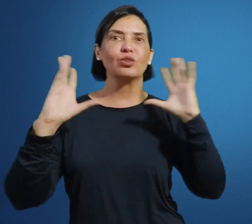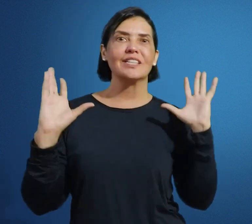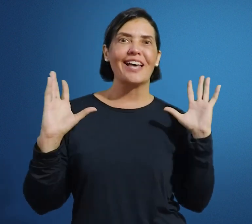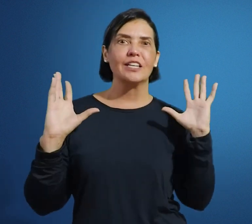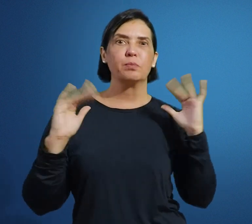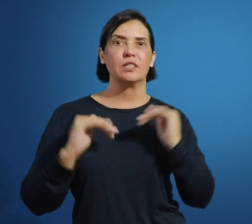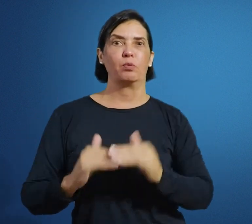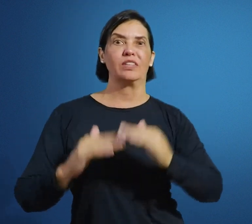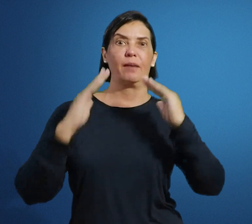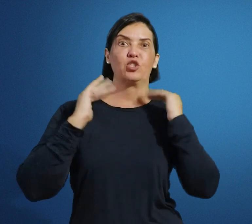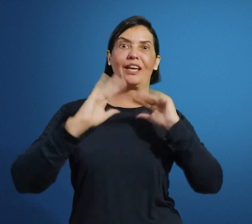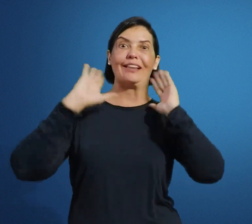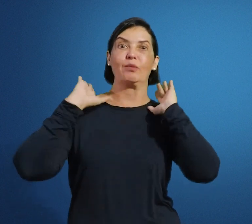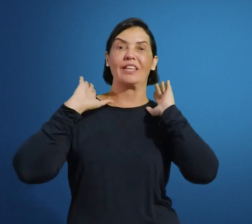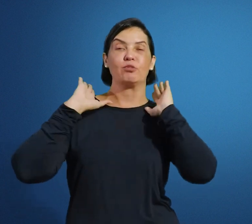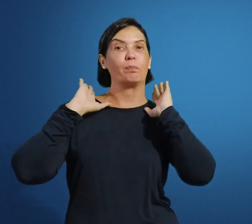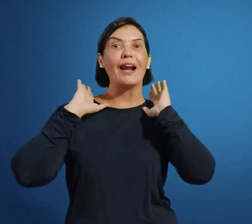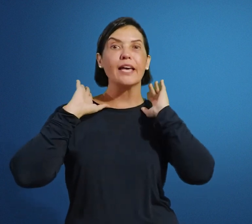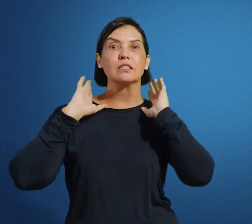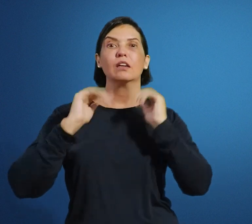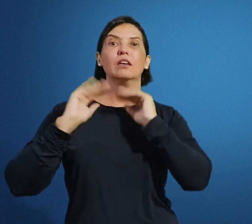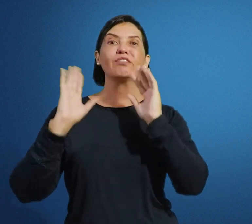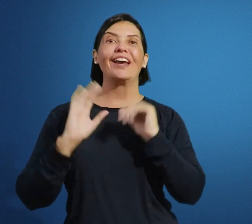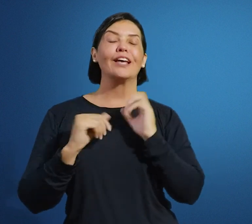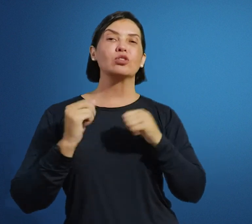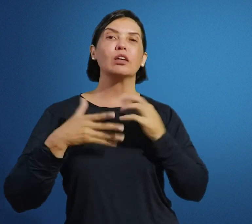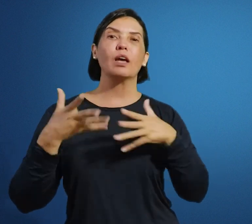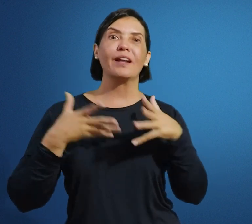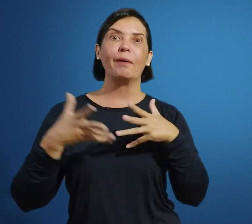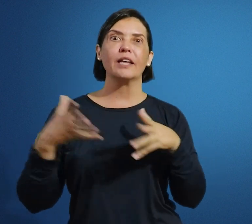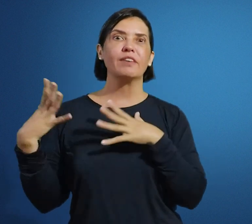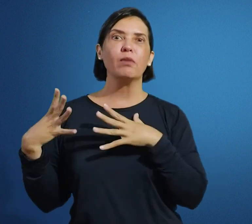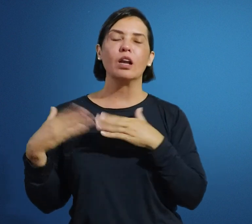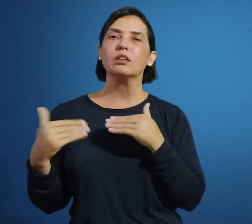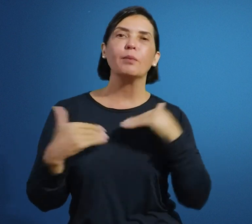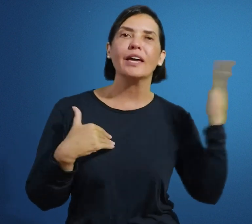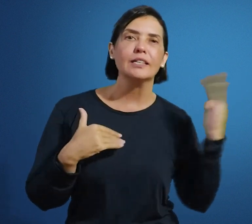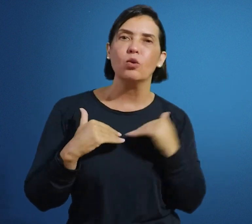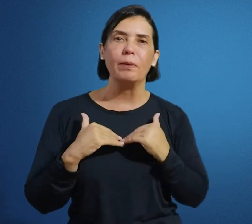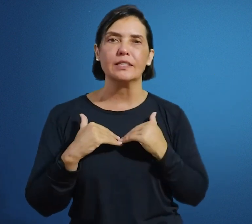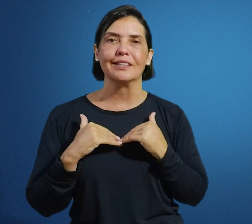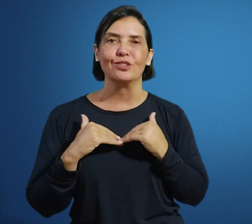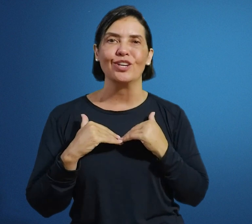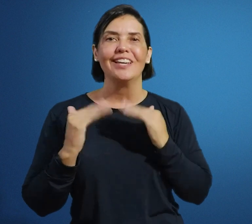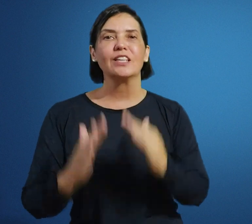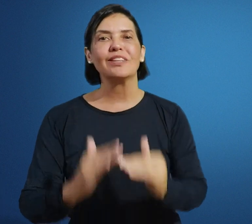de outras áreas, por exemplo, intérprete. Tem o intérprete de palestra que vai lá, só interpreta a palestra e embora. Ora, ele não tem uma relação com o palestrante. Então, o